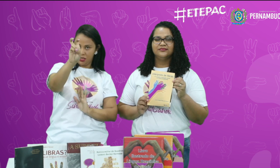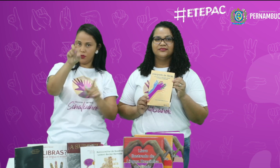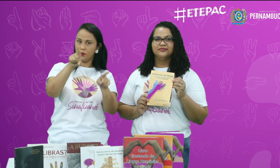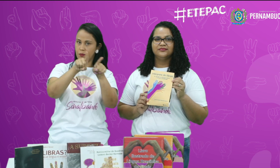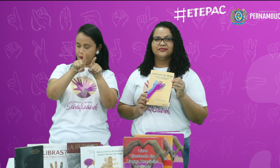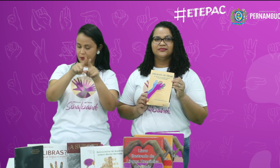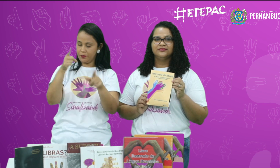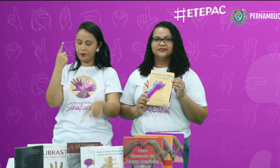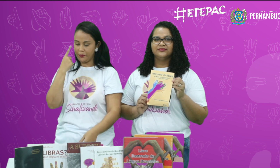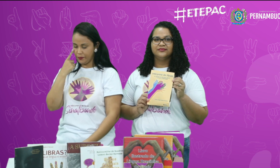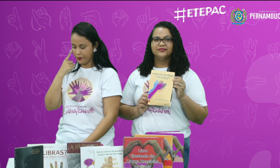Serão cinco também.